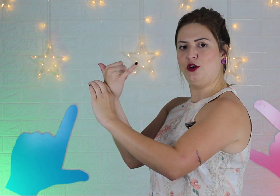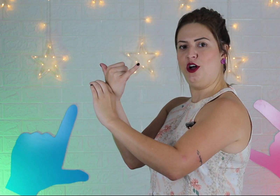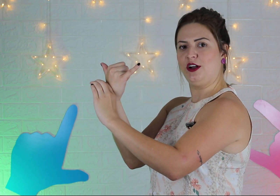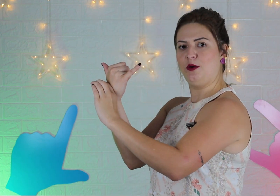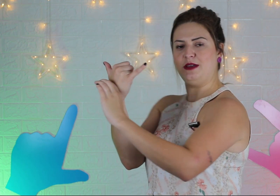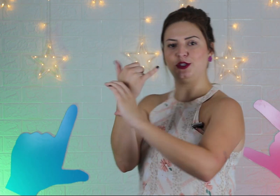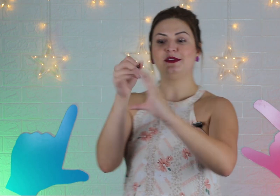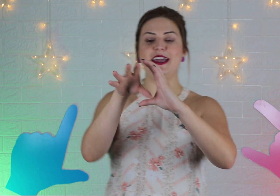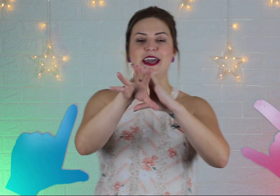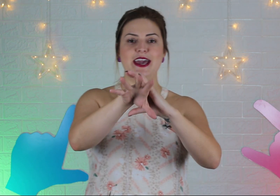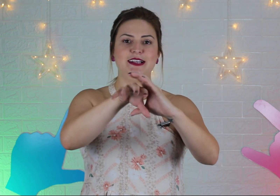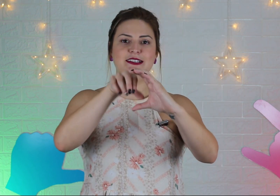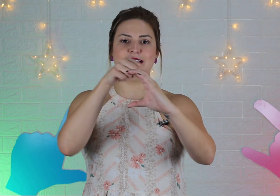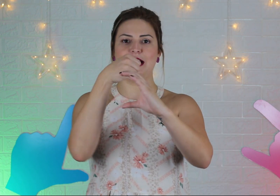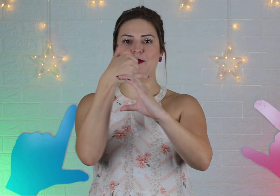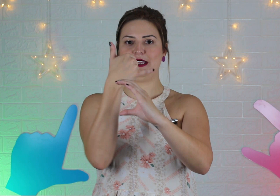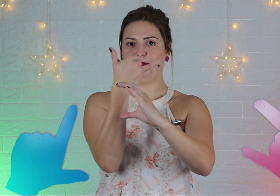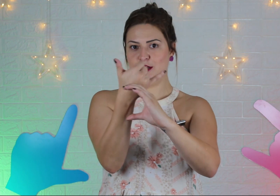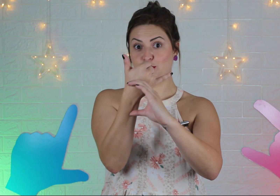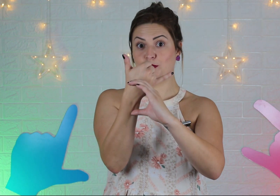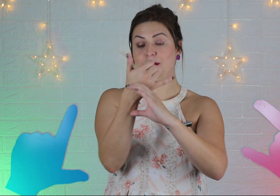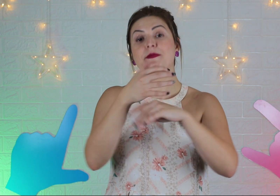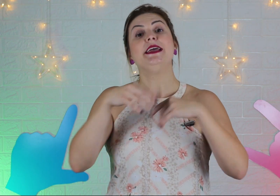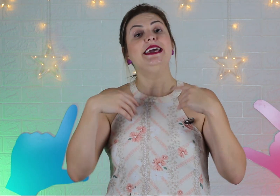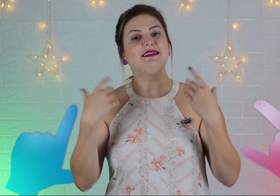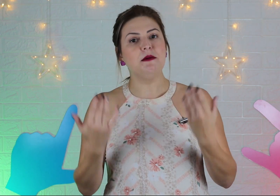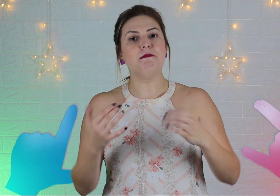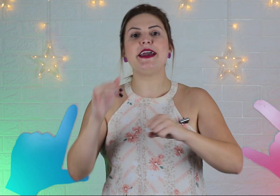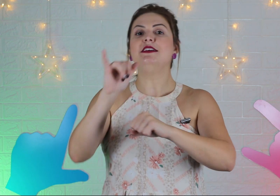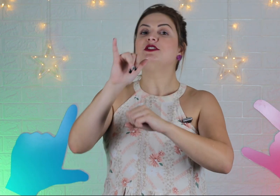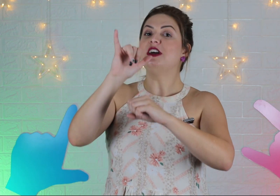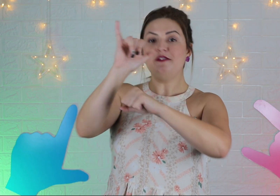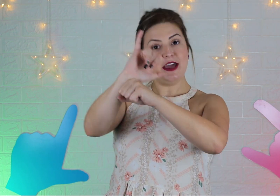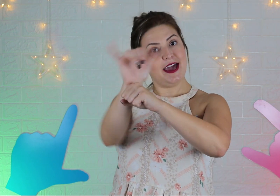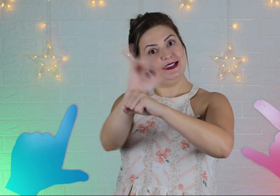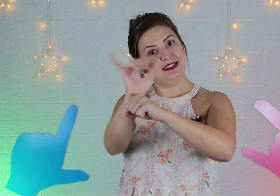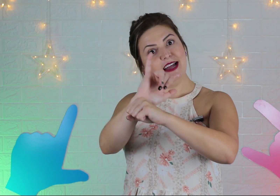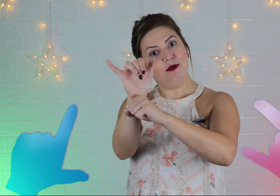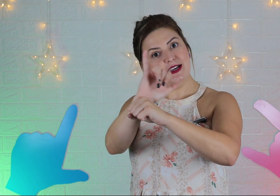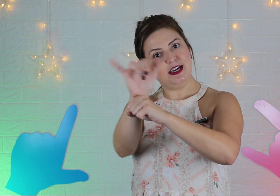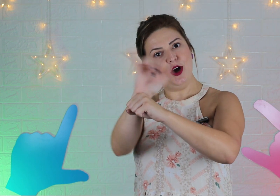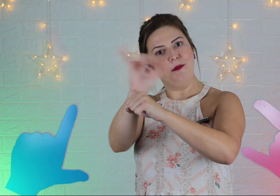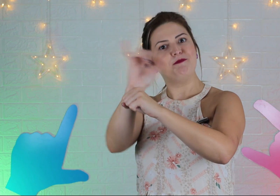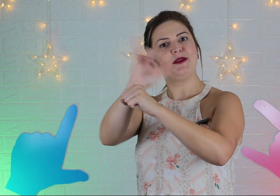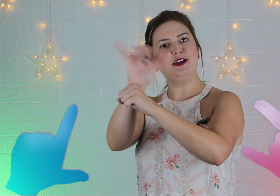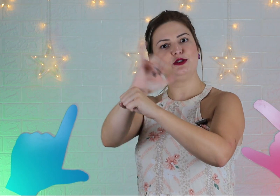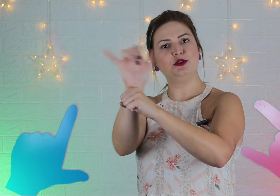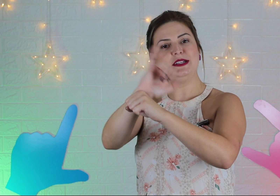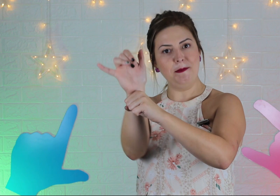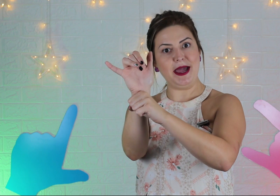coloca o Y. Tem esse sinal aqui pra YouTube. E também já vi esse sinal aqui, ó, pra YouTube também,